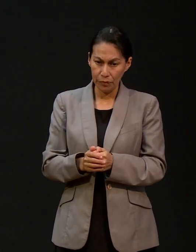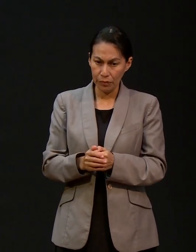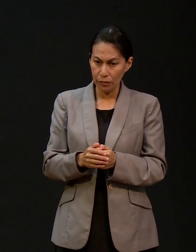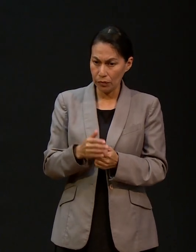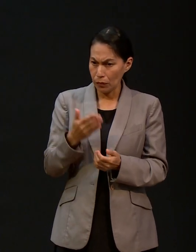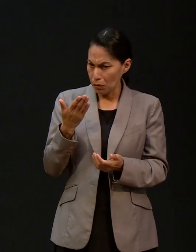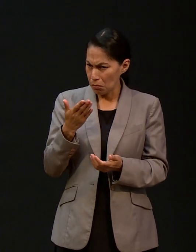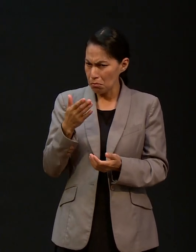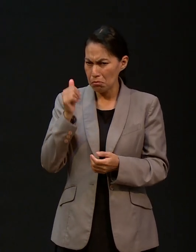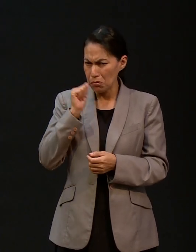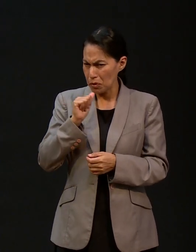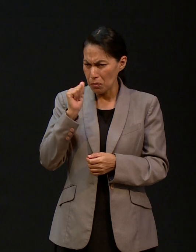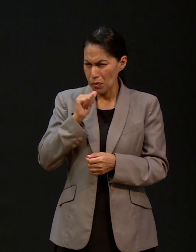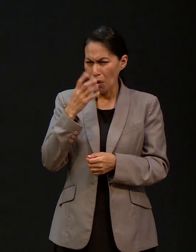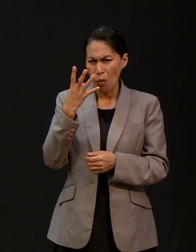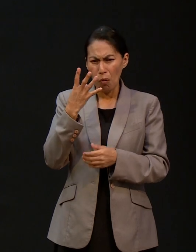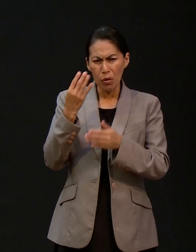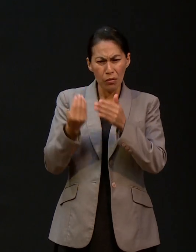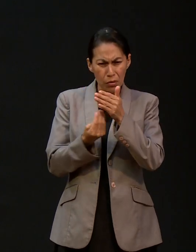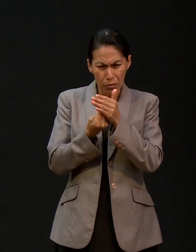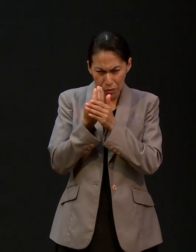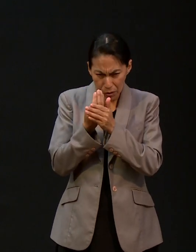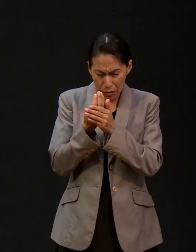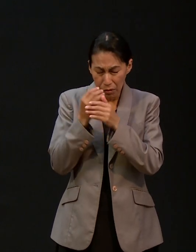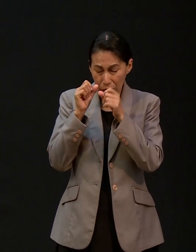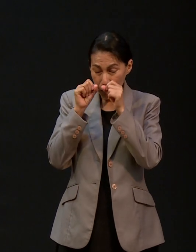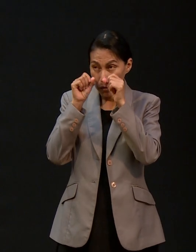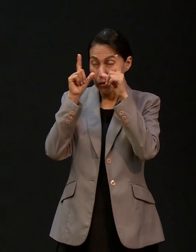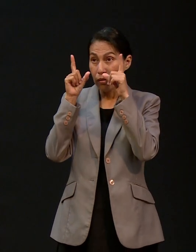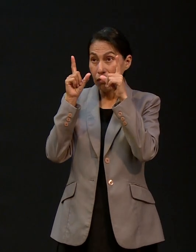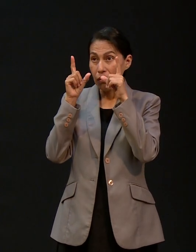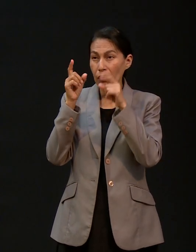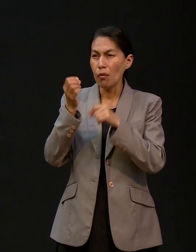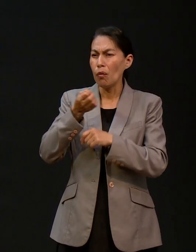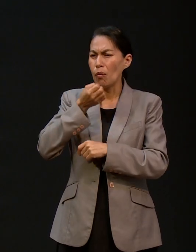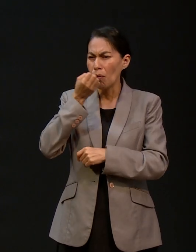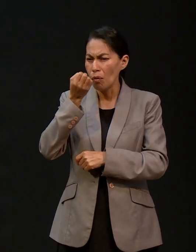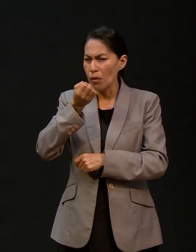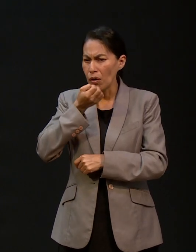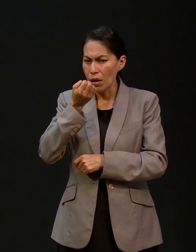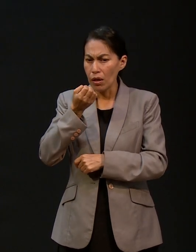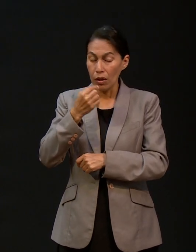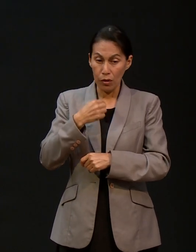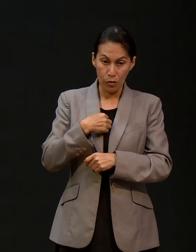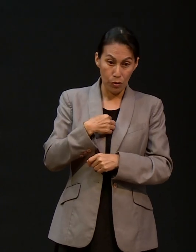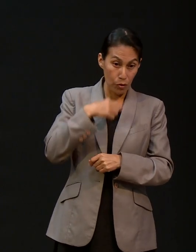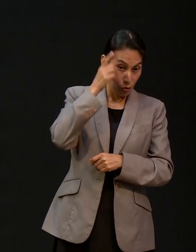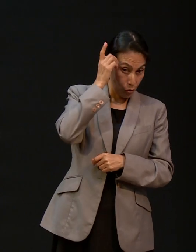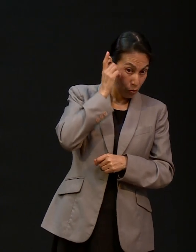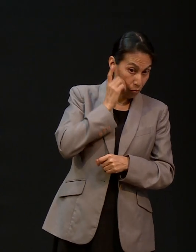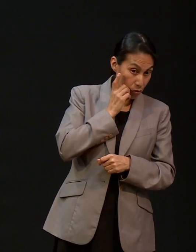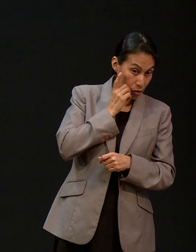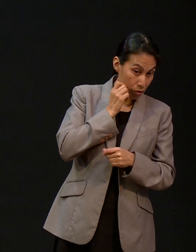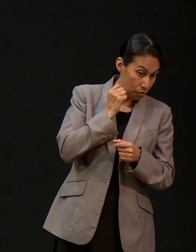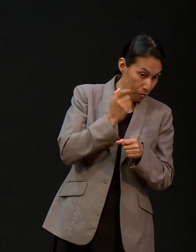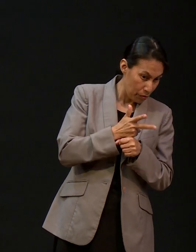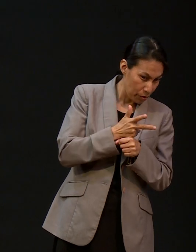Dios. Y él se levantaba a las cuatro de la mañana. Y yo era de las personas que dormía